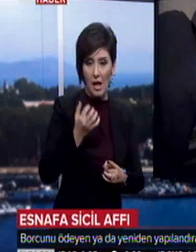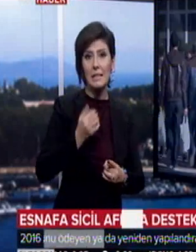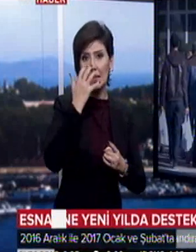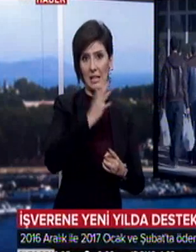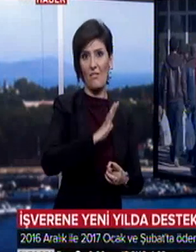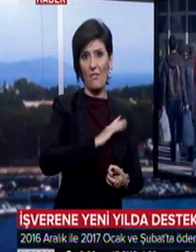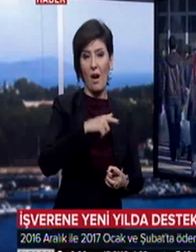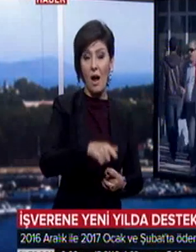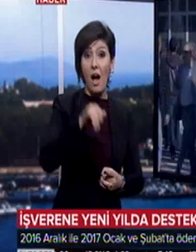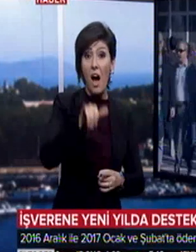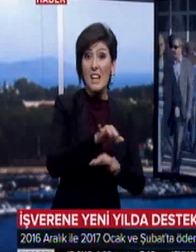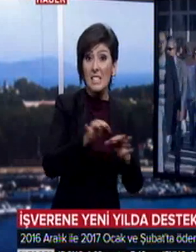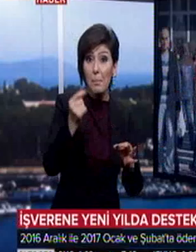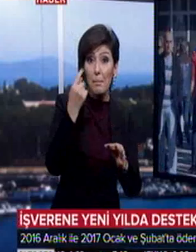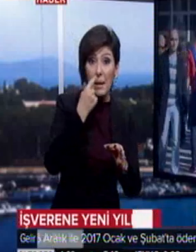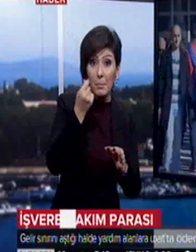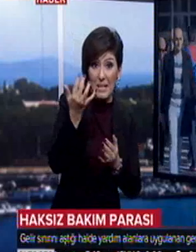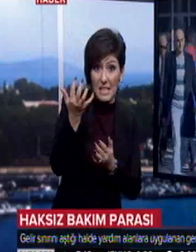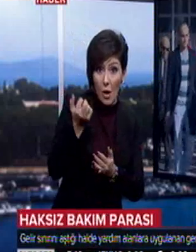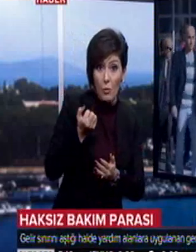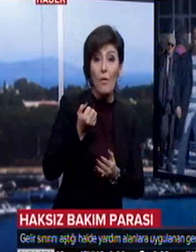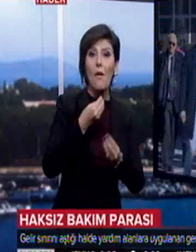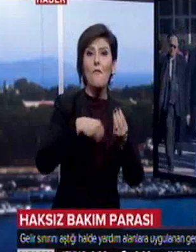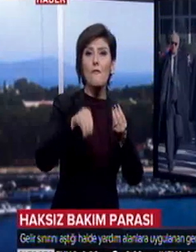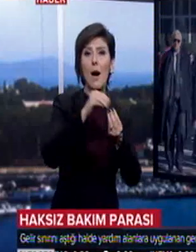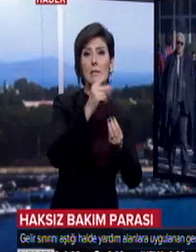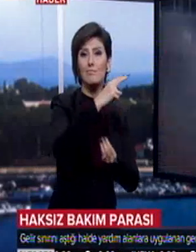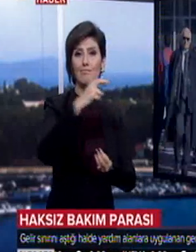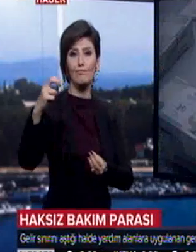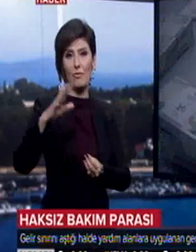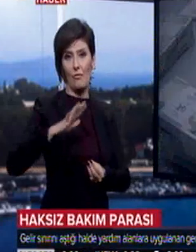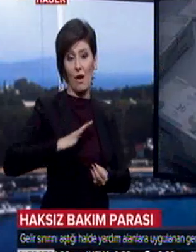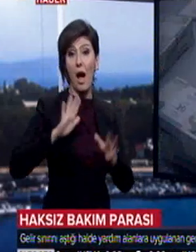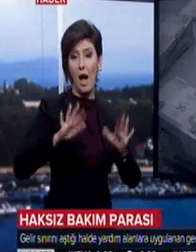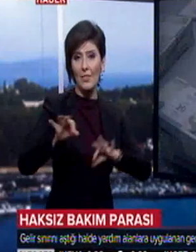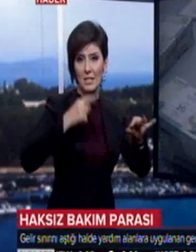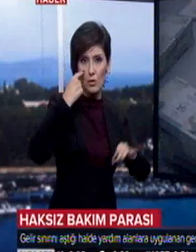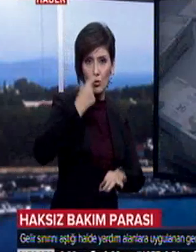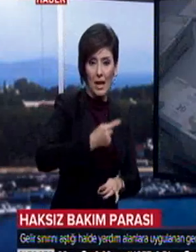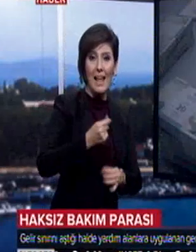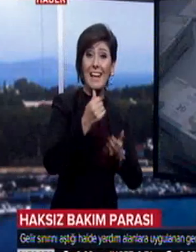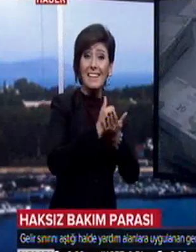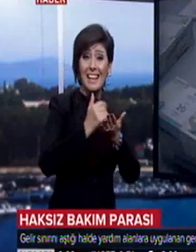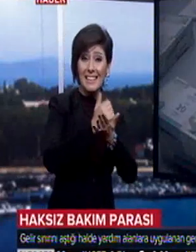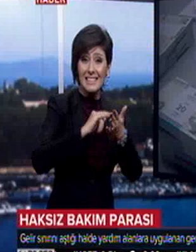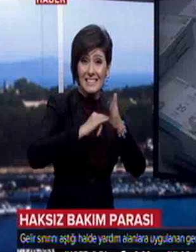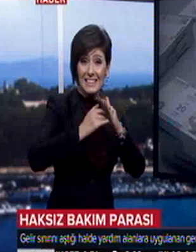Haksız bakım parası alanlardan ödenen miktar faiziyle geri alınıyordu. Ancak tasarıya göre gelir sınırının aşılması durumunda